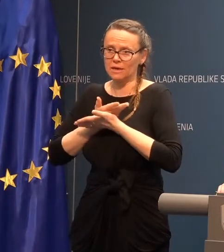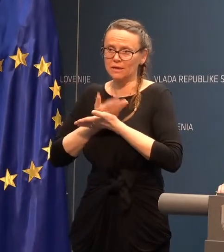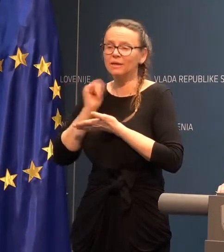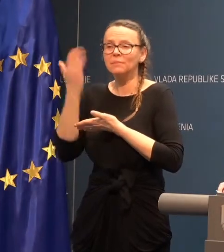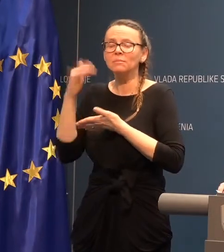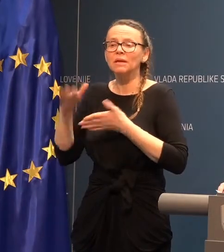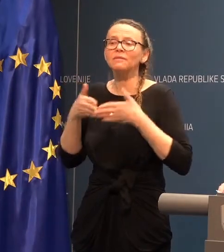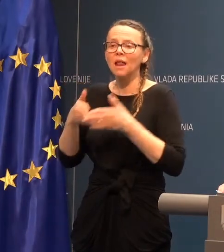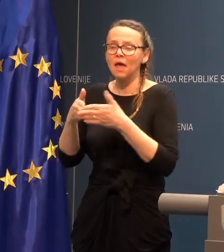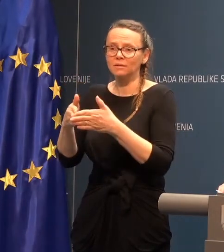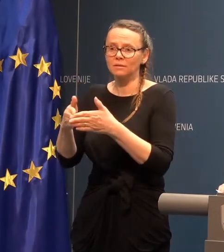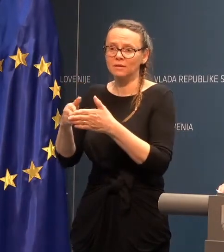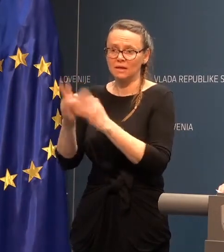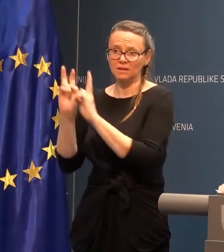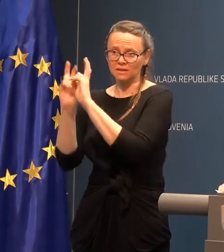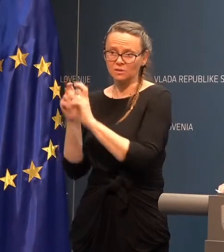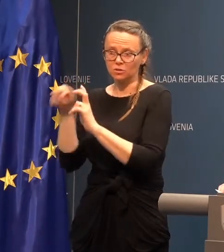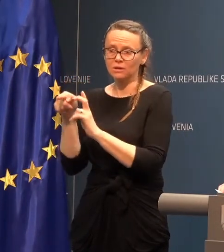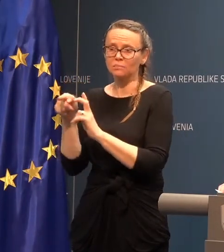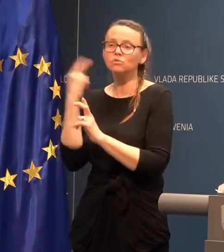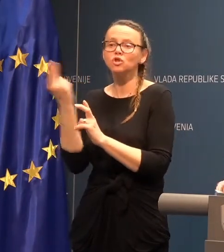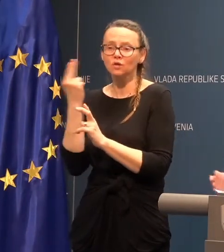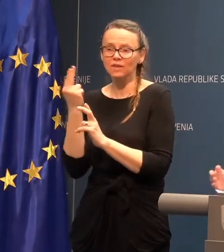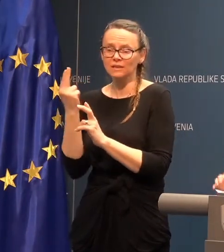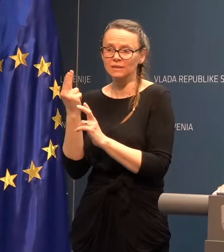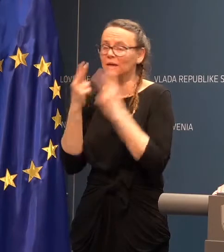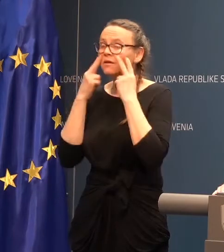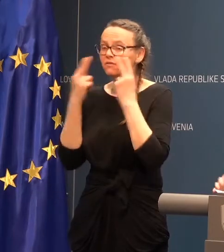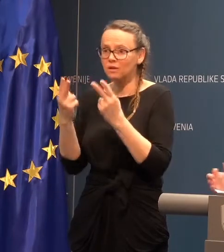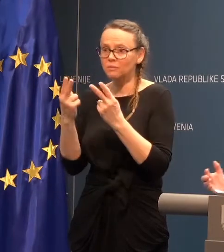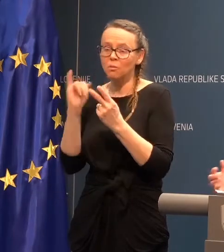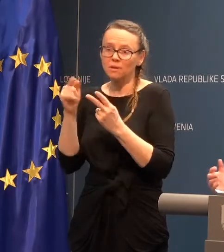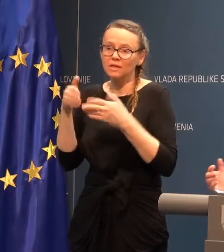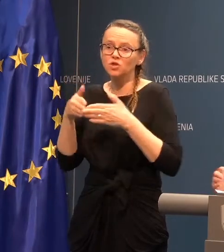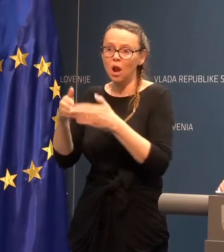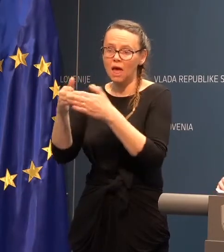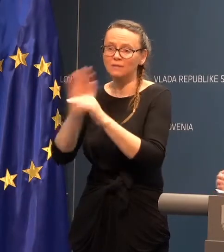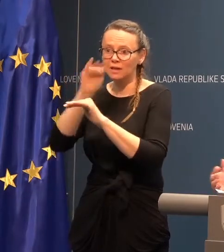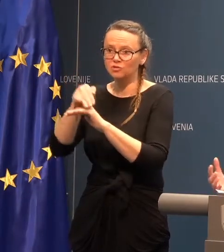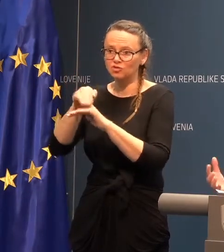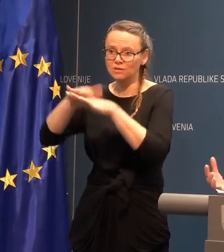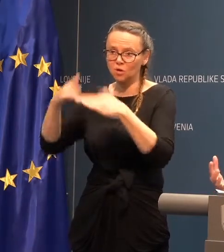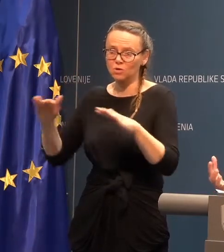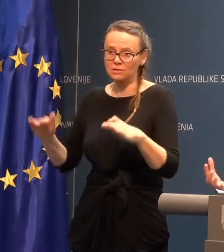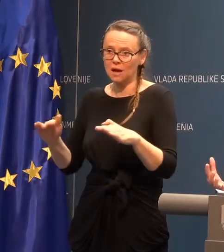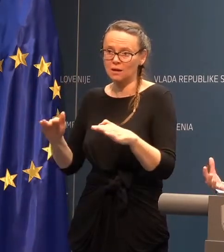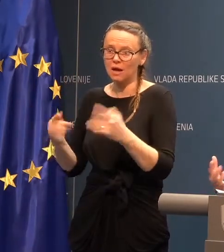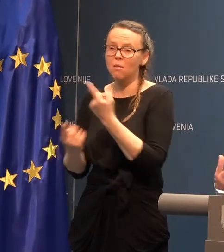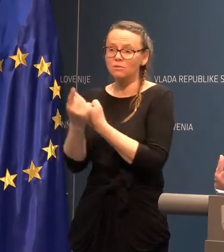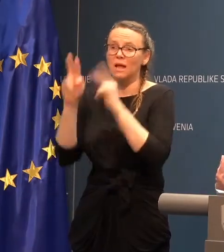na ladji, ki je zasidra na Slovenci. Vidimo pa, da so ladje čez vseh pripostavljali pravi